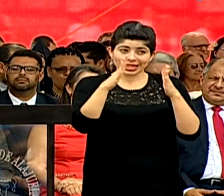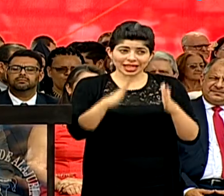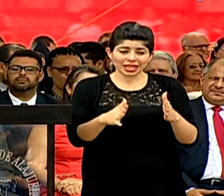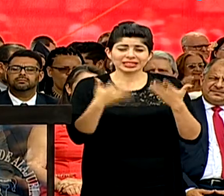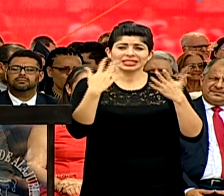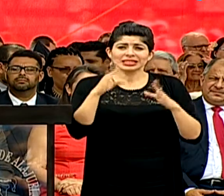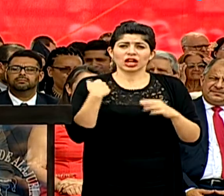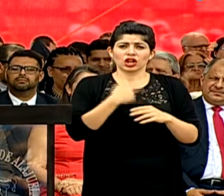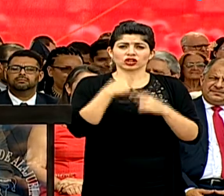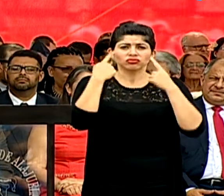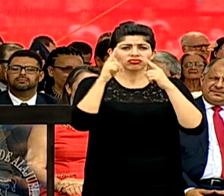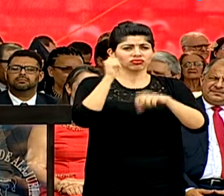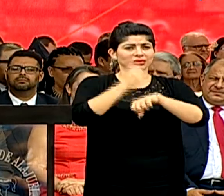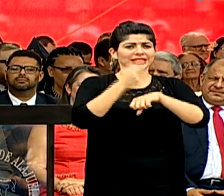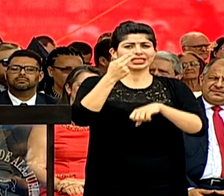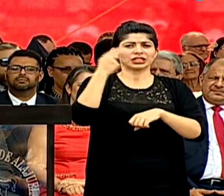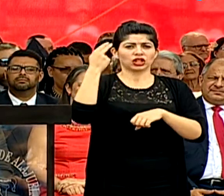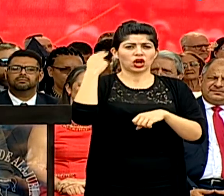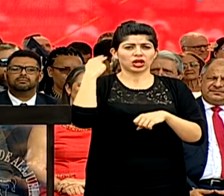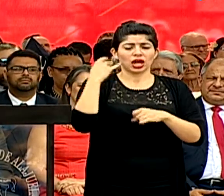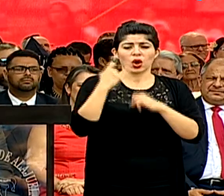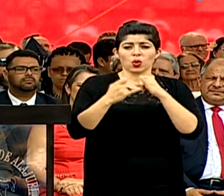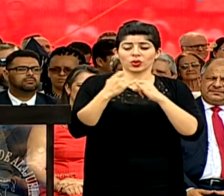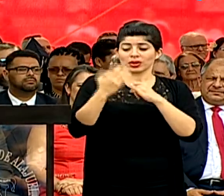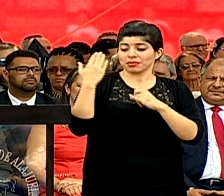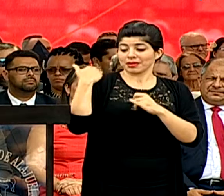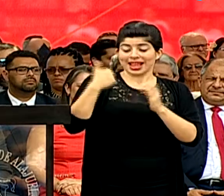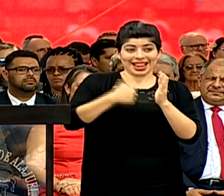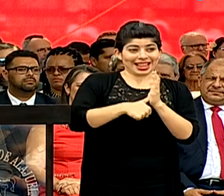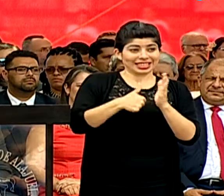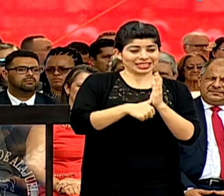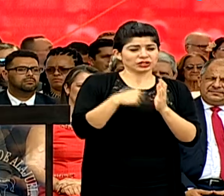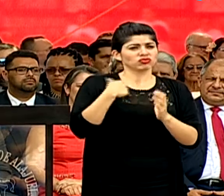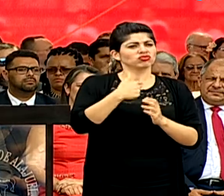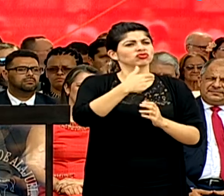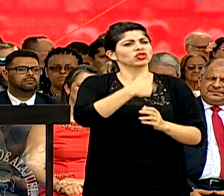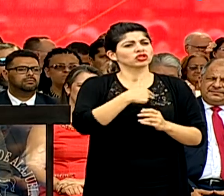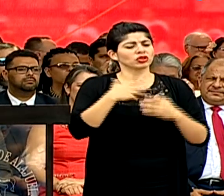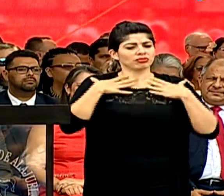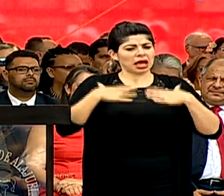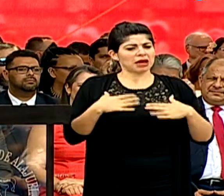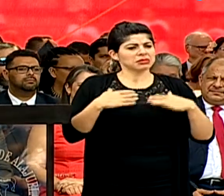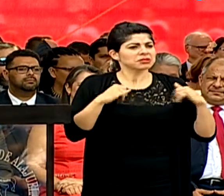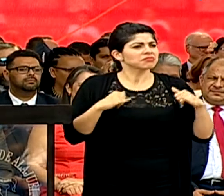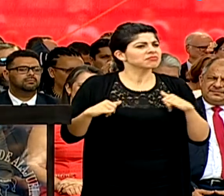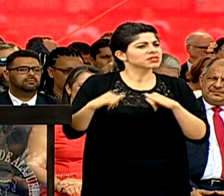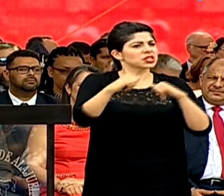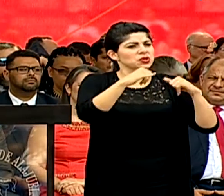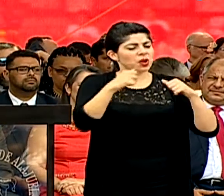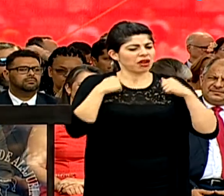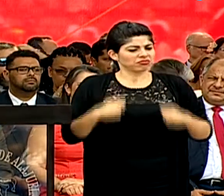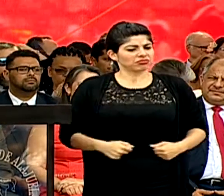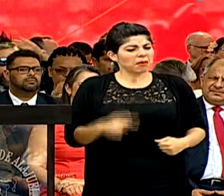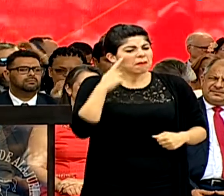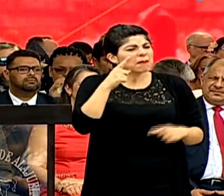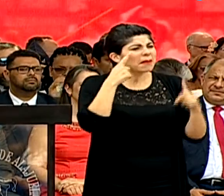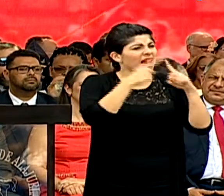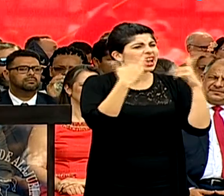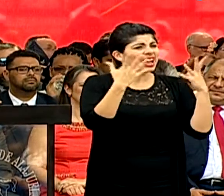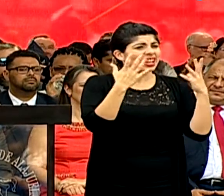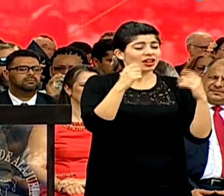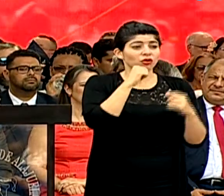hemos hecho historia. En las últimas elecciones nos hemos puesto la misma camisa, y no solo para celebrar